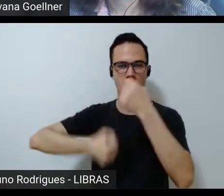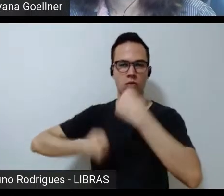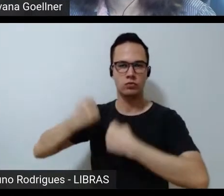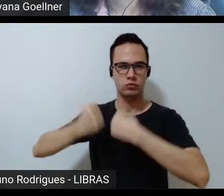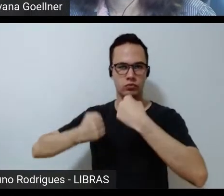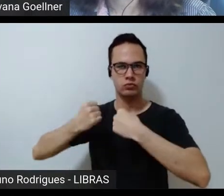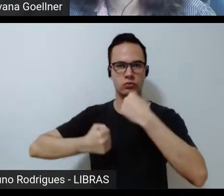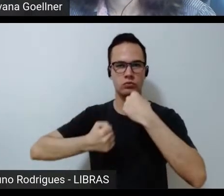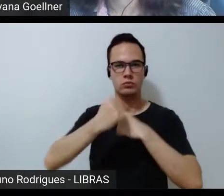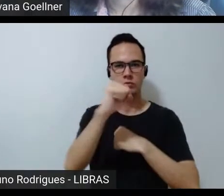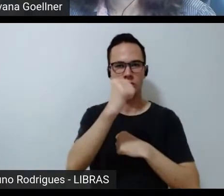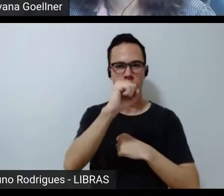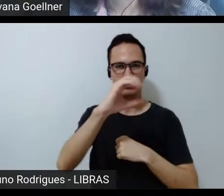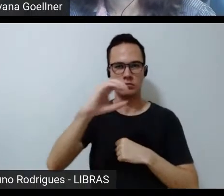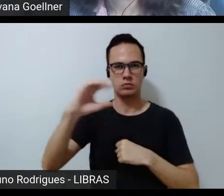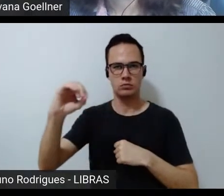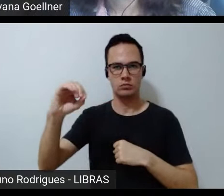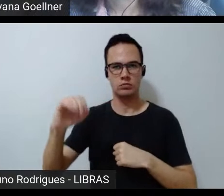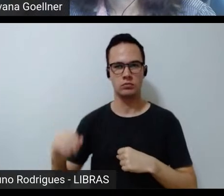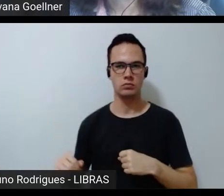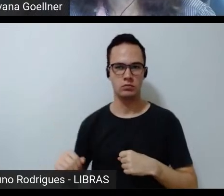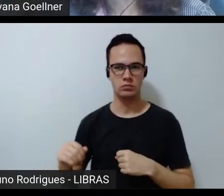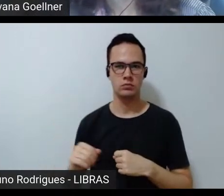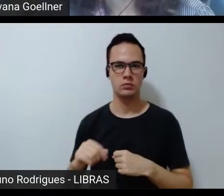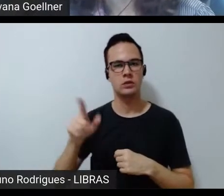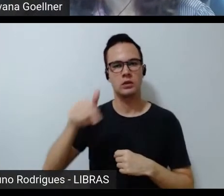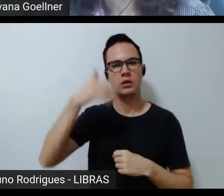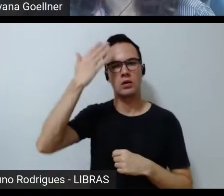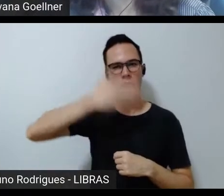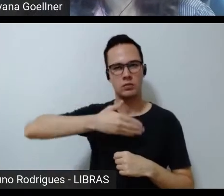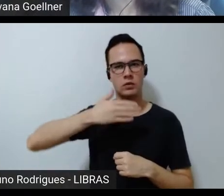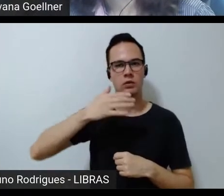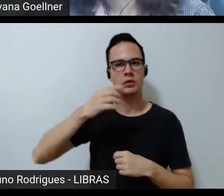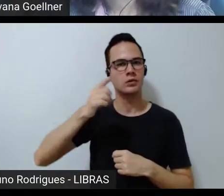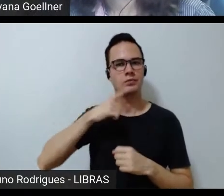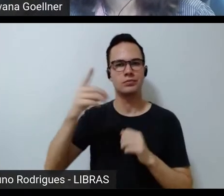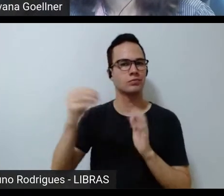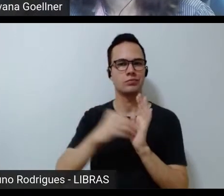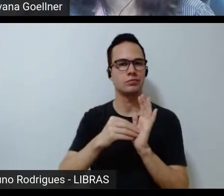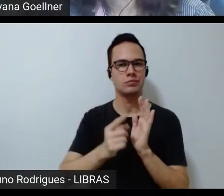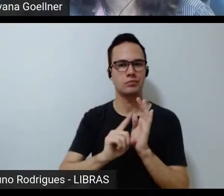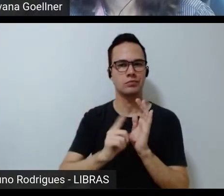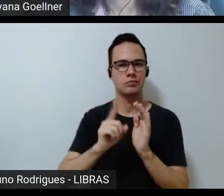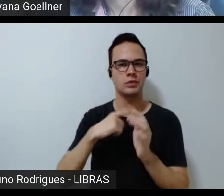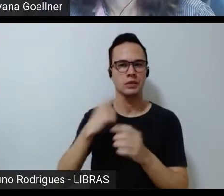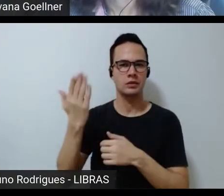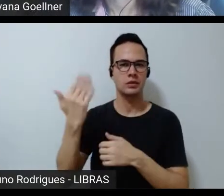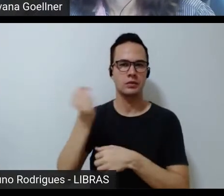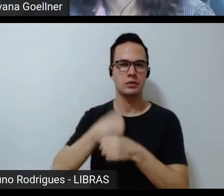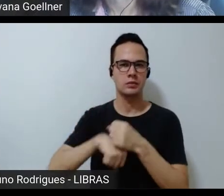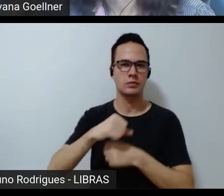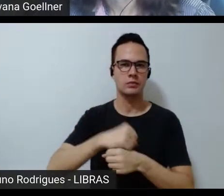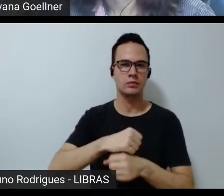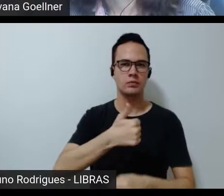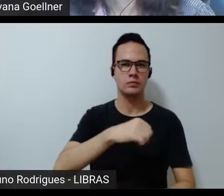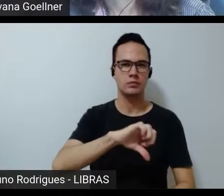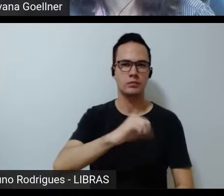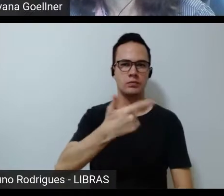800 metros, prova que não constava do Programa Olímpico desde 1928